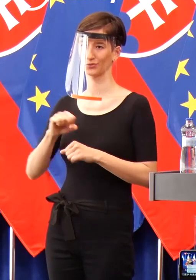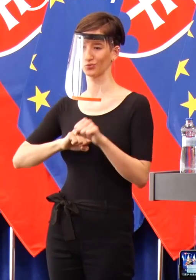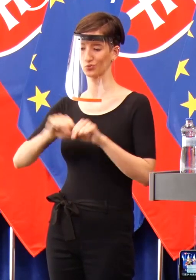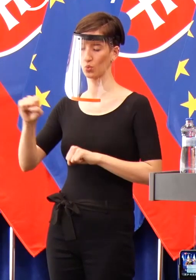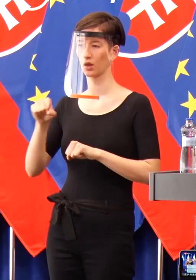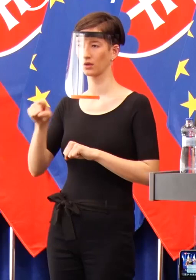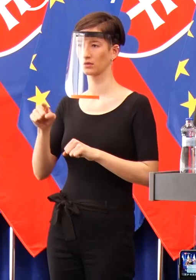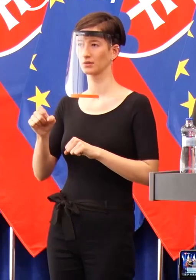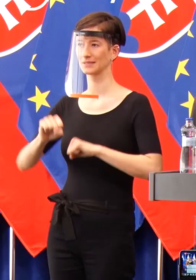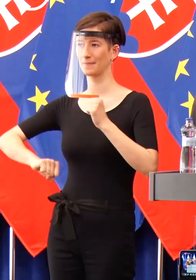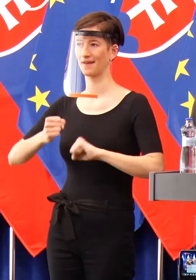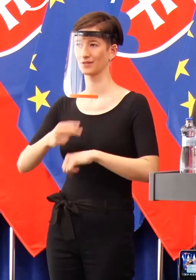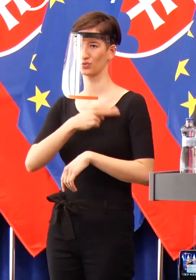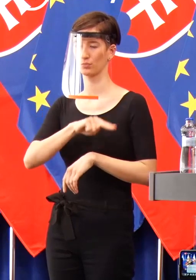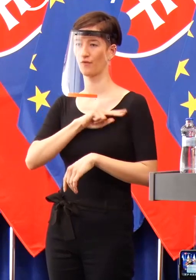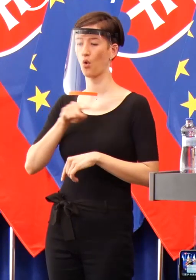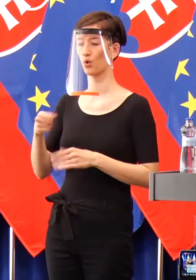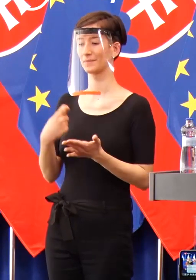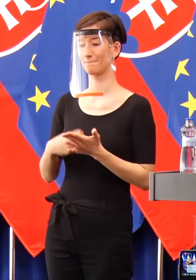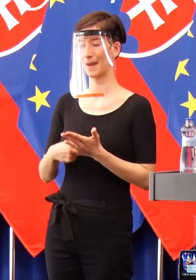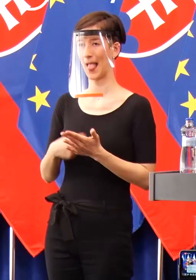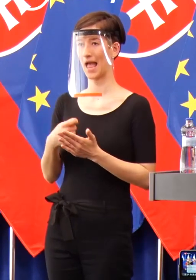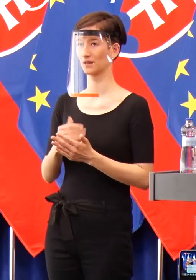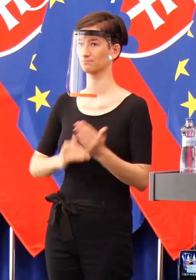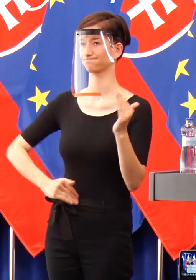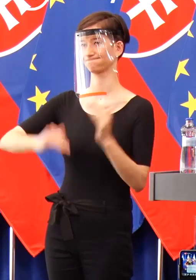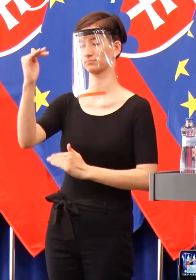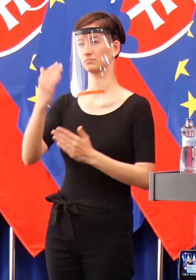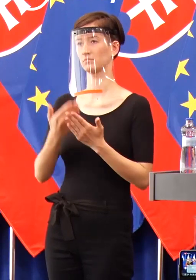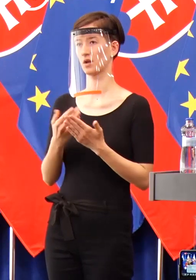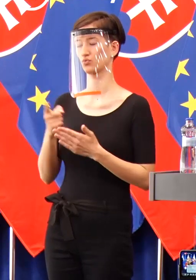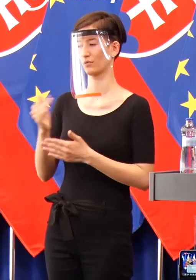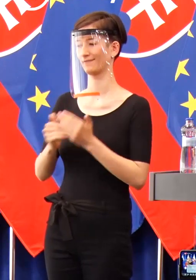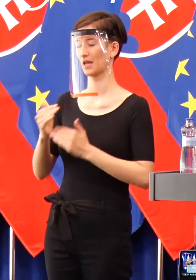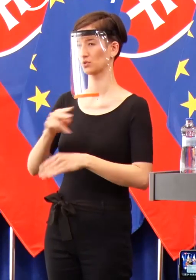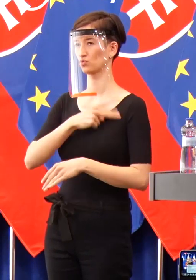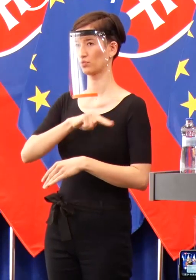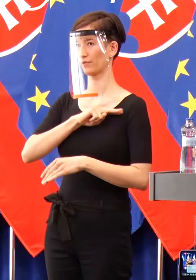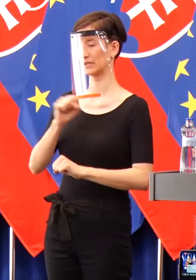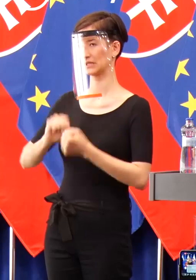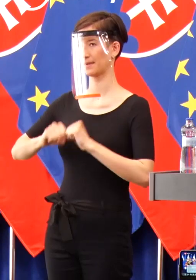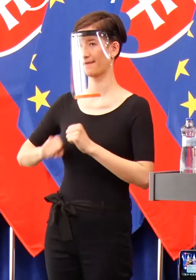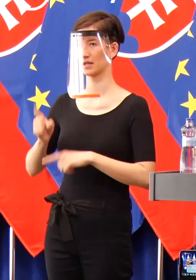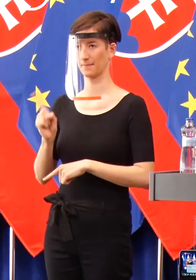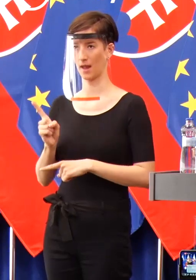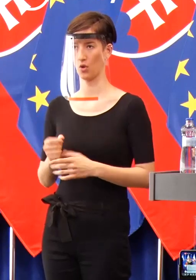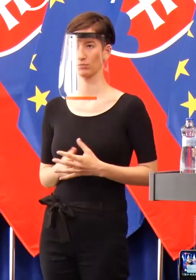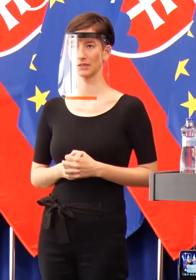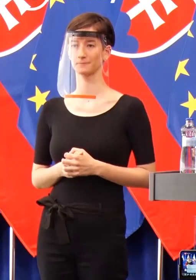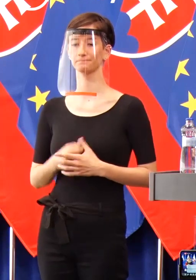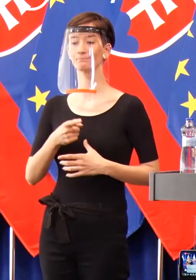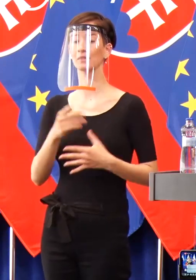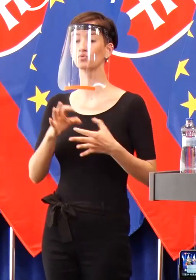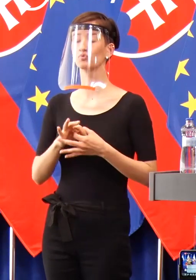A ako bude vyzerať tá situácia na cestách? A koho je to zvyhanie? Tam si myslím, že je naozaj na mieste pýtať sa policajného zboru a ministra vnútra, ako bude